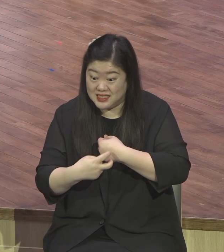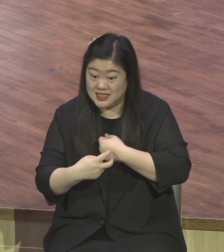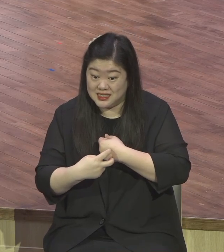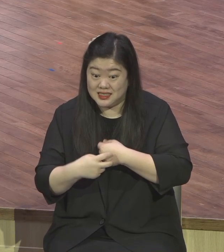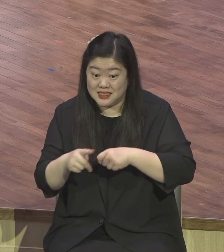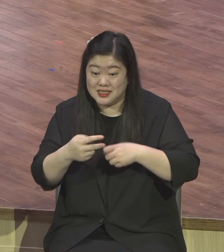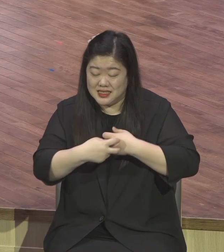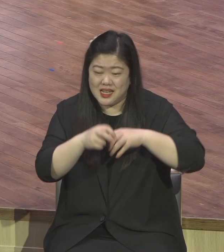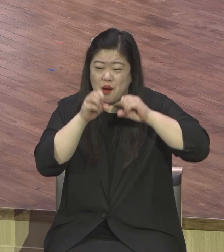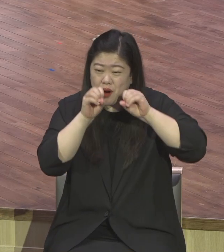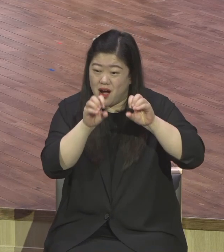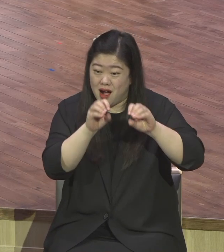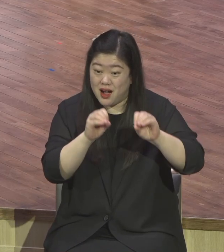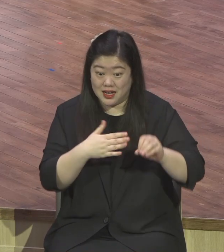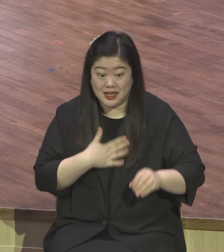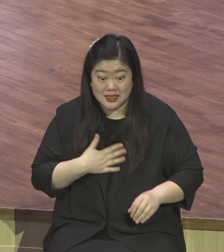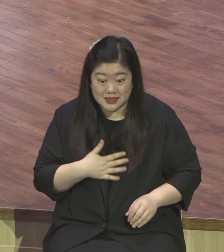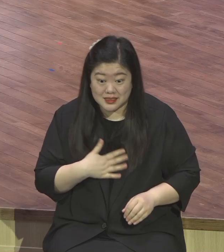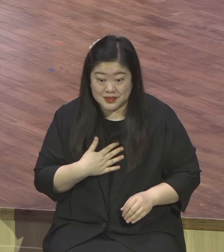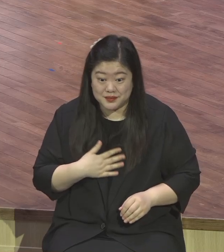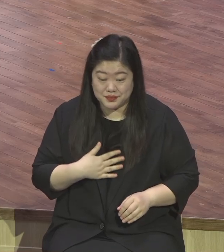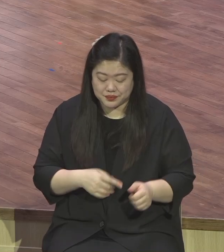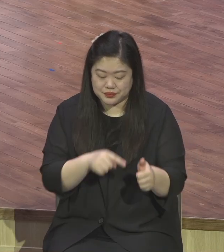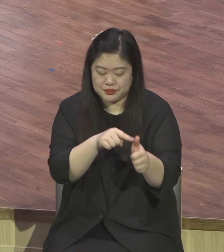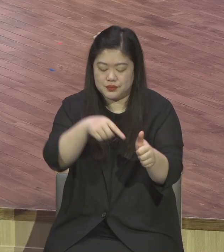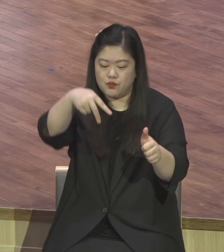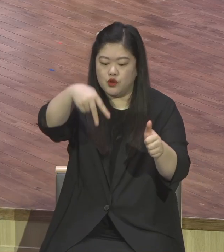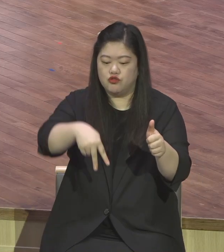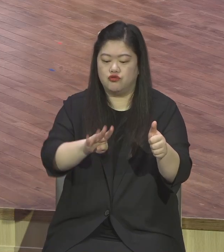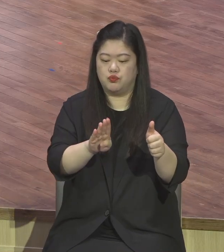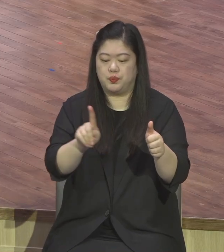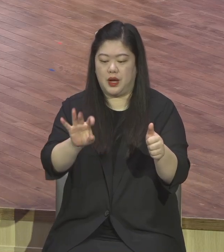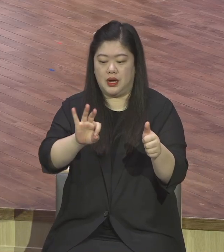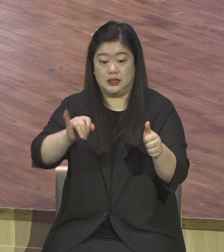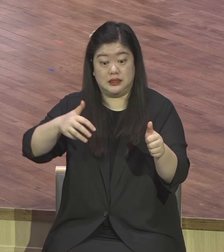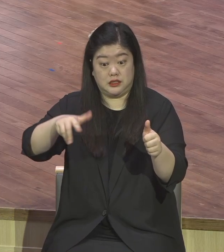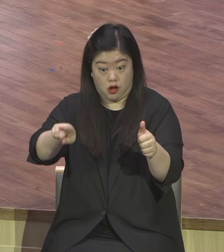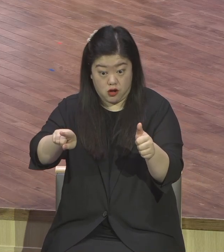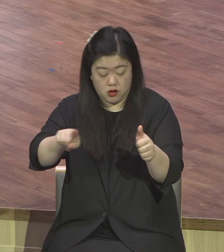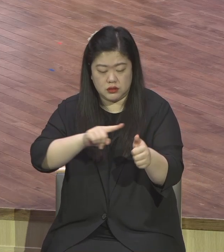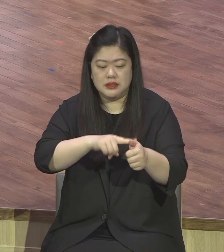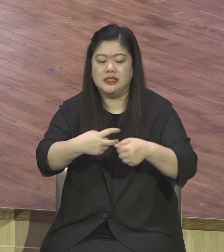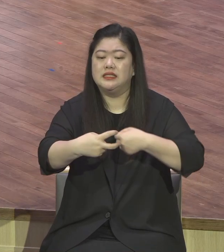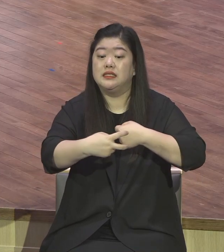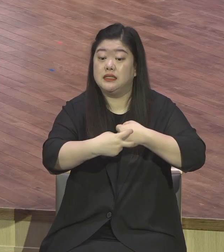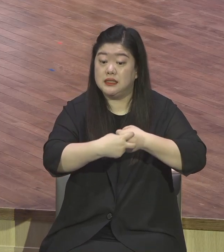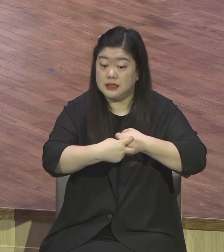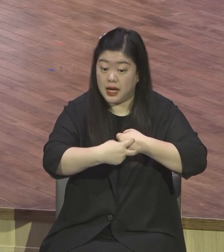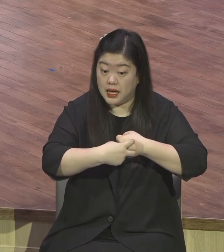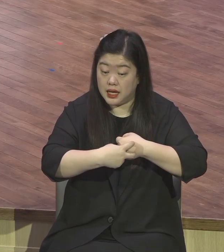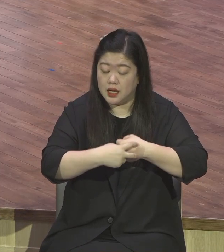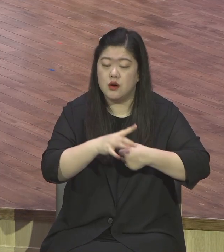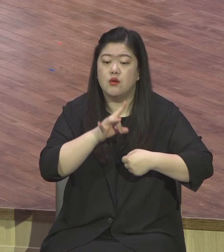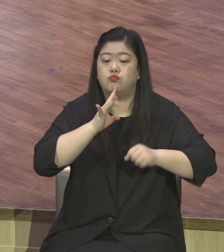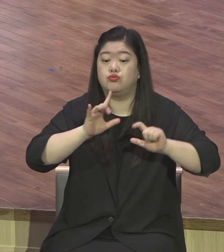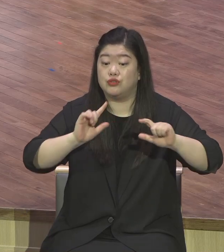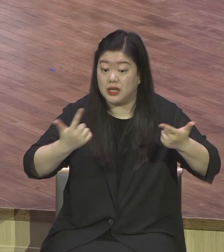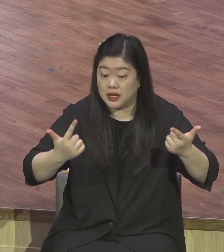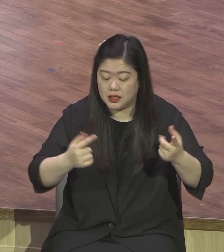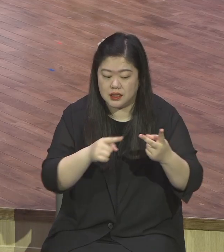박예주의의 대표적인 분들이죠. 그런데 이분이 자유주의 신학자라는 사실을 아는 사람은